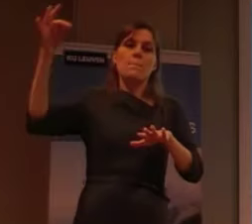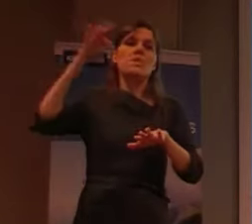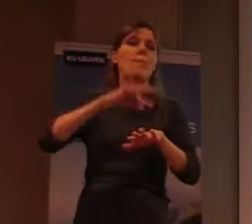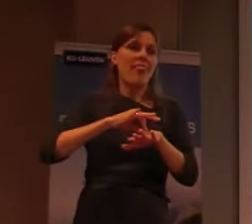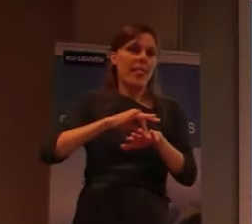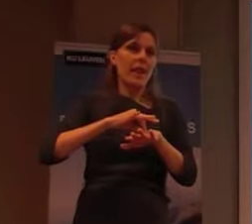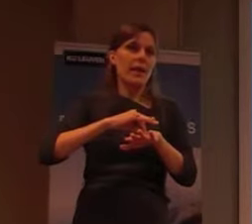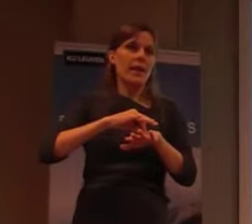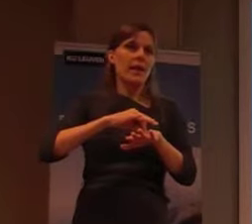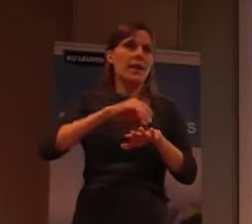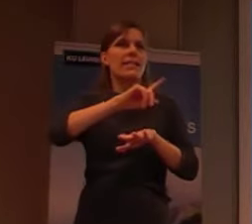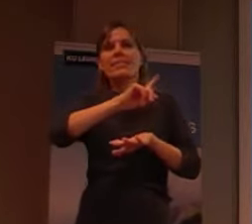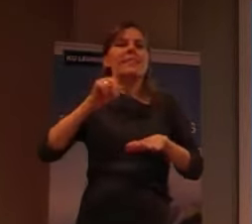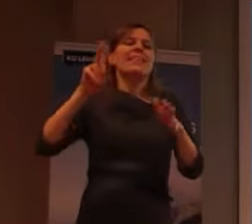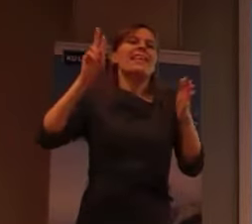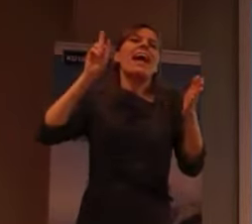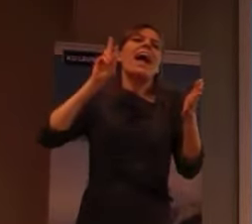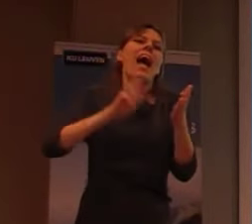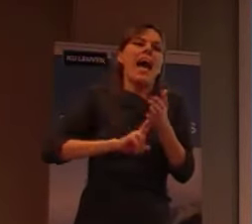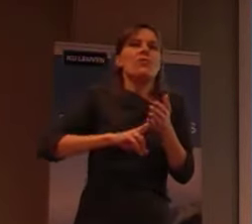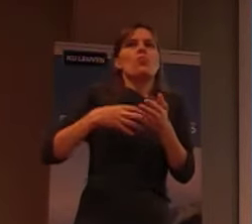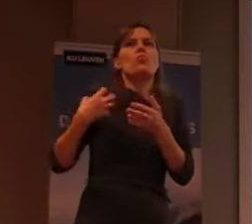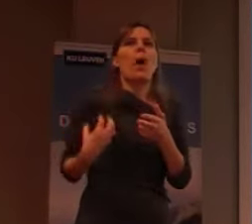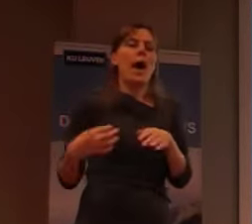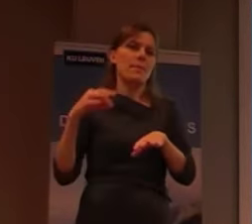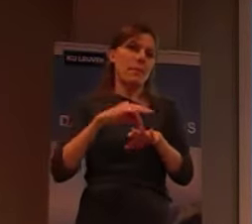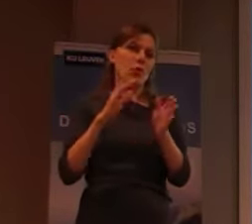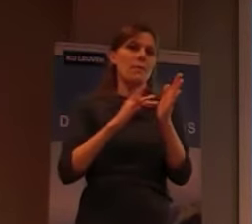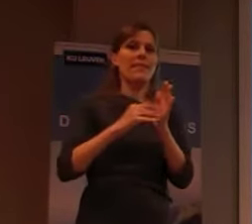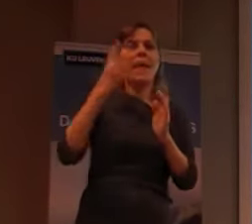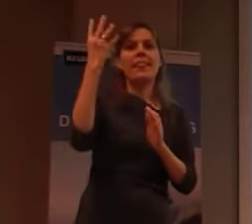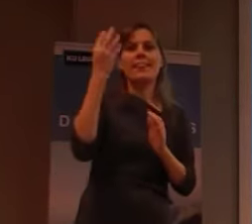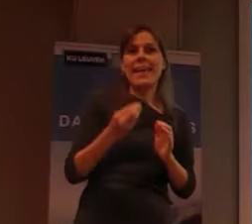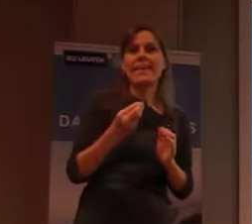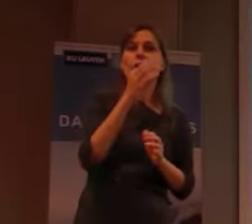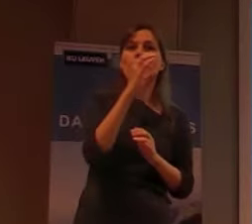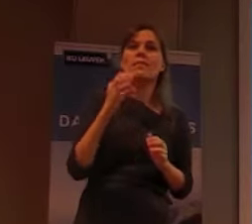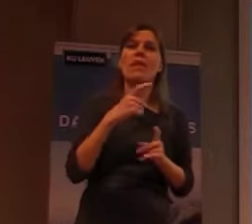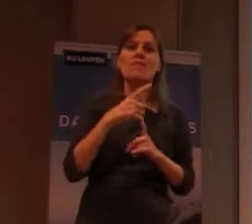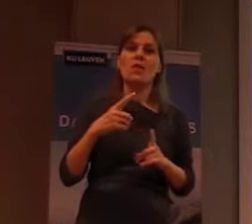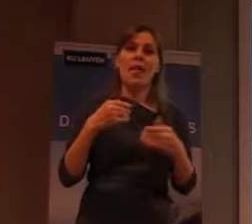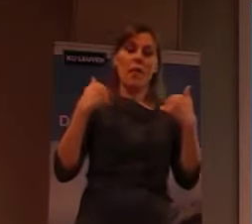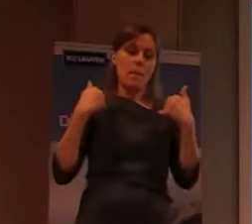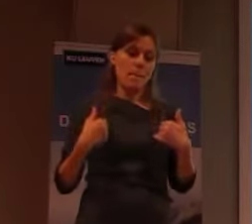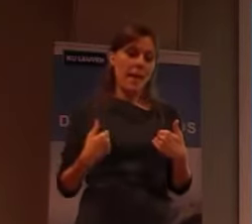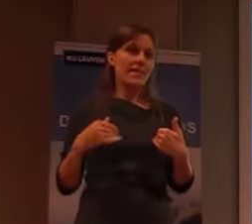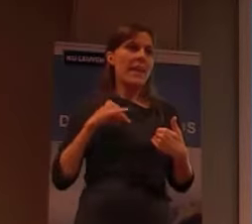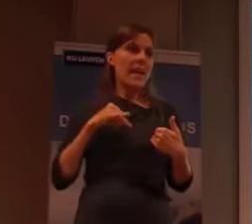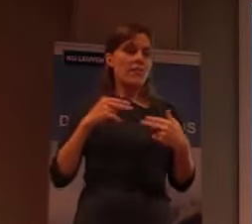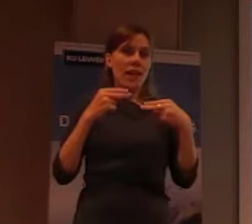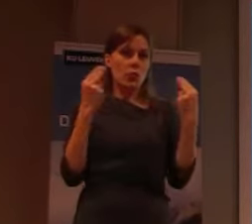absoluut, niet echt besmettelijk. Want, 90 procent, van de mensen, die heeft, een natuurlijke immuniteit,